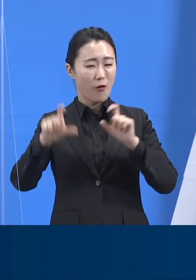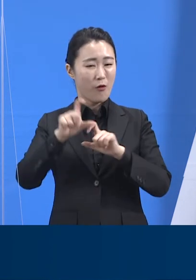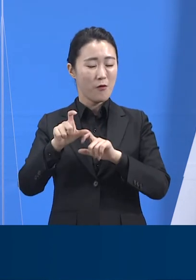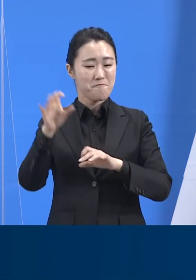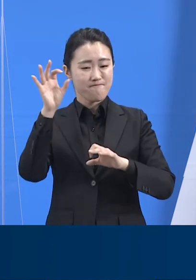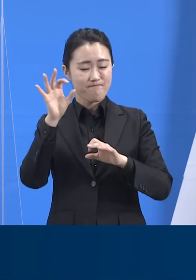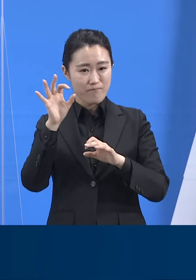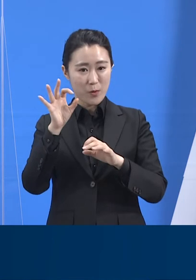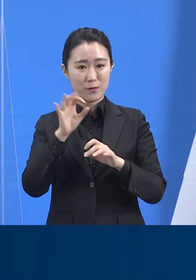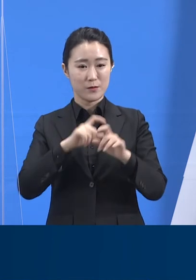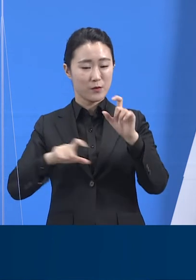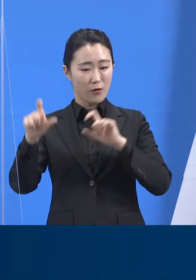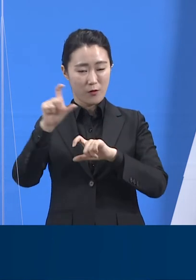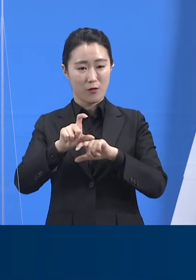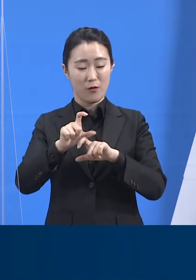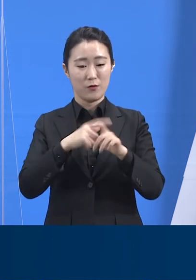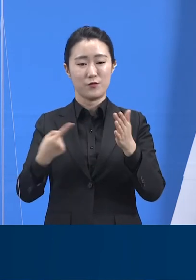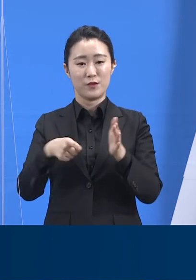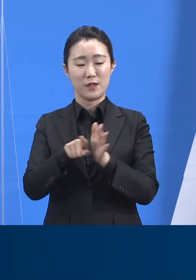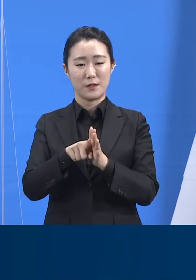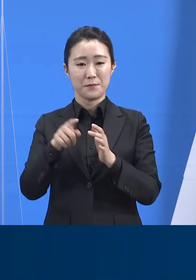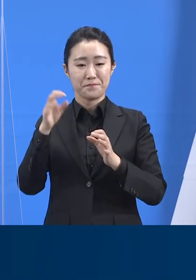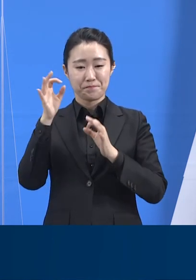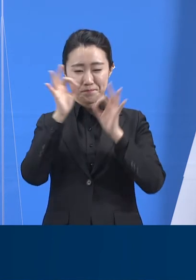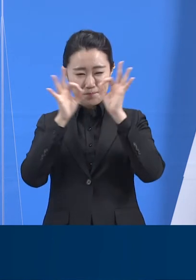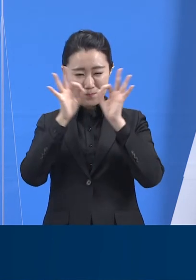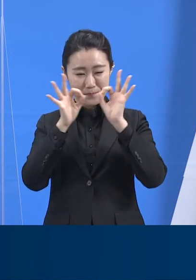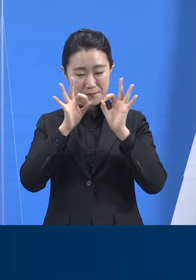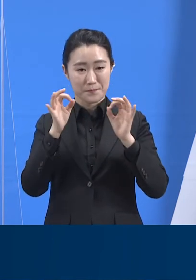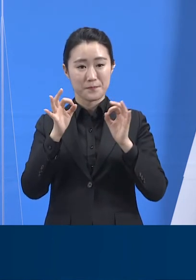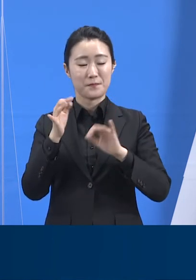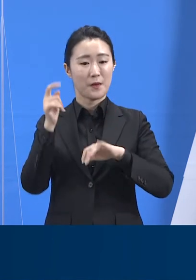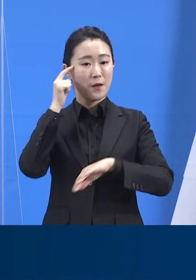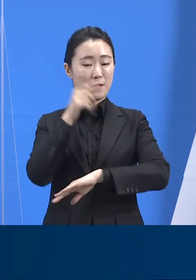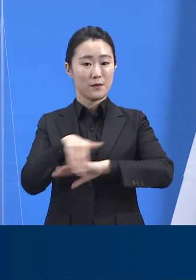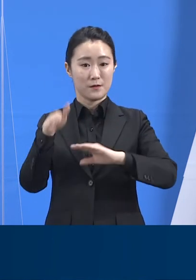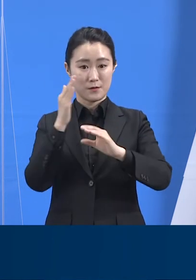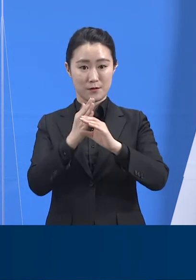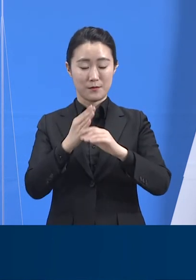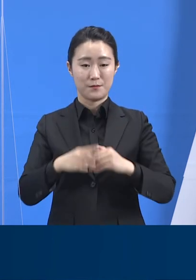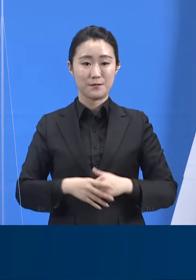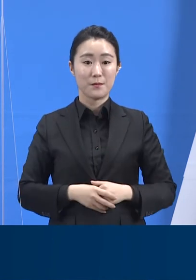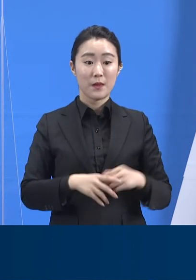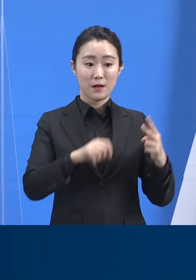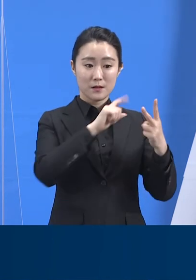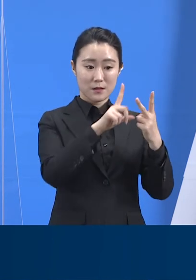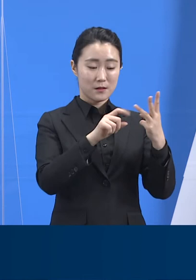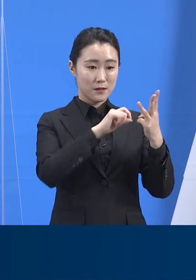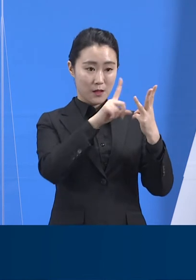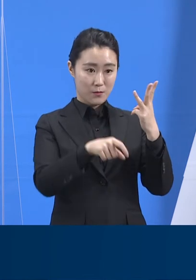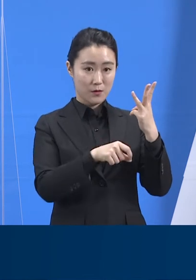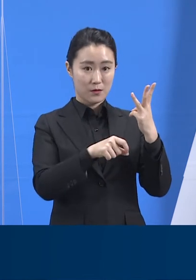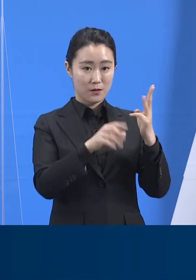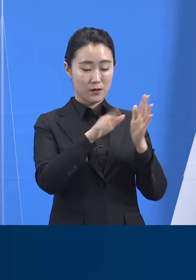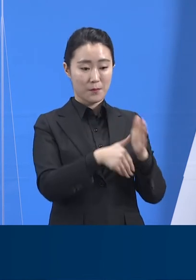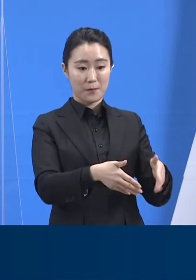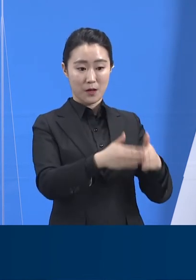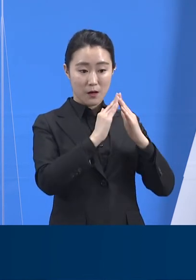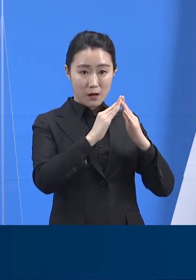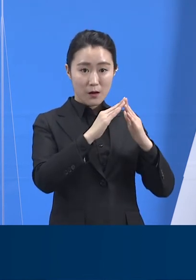3월에 우선 개소되는 두 곳은 수원시와 고양시입니다. 수원시의 경우 아주대학교